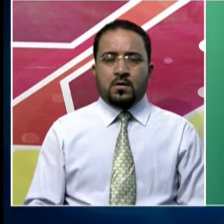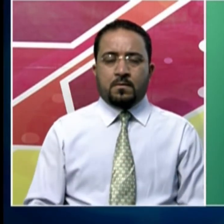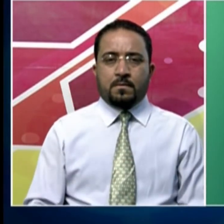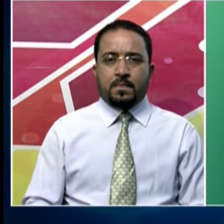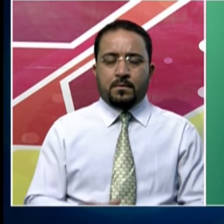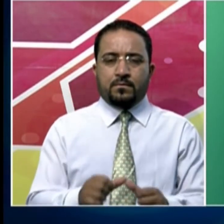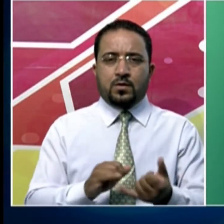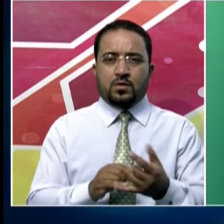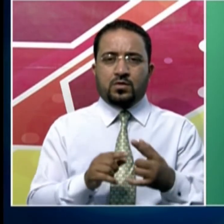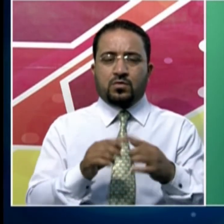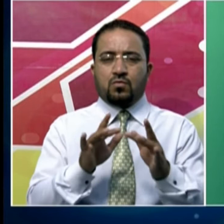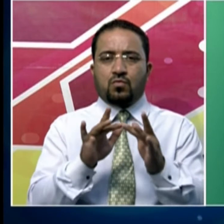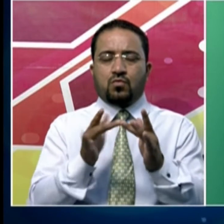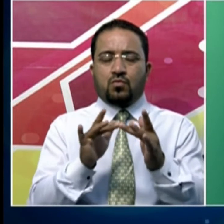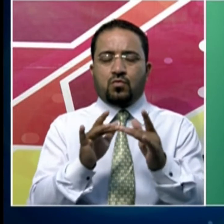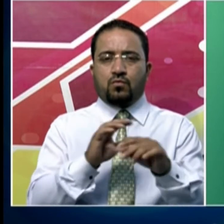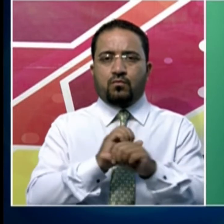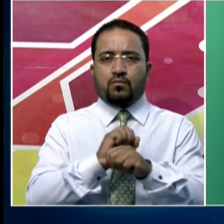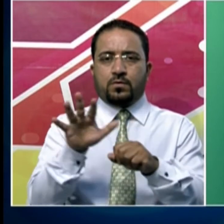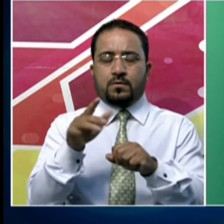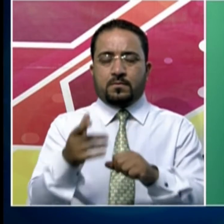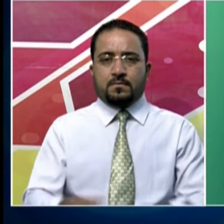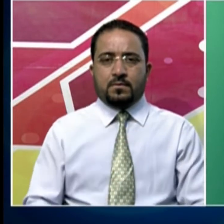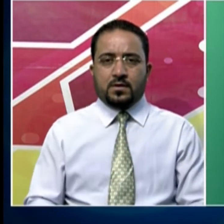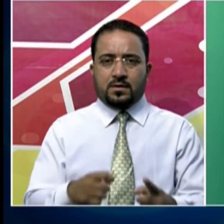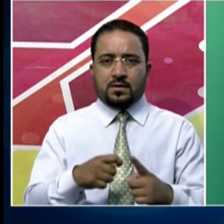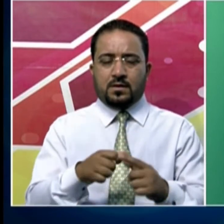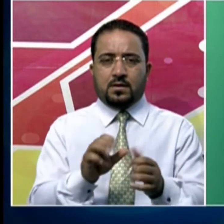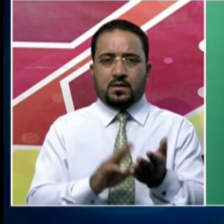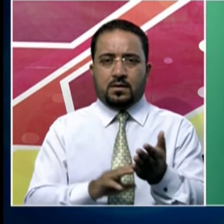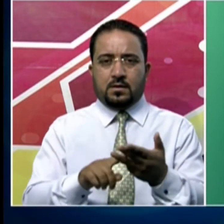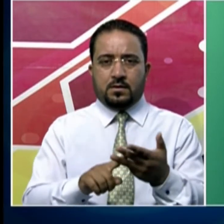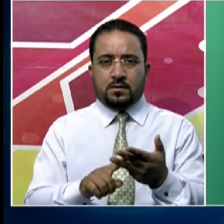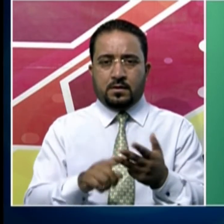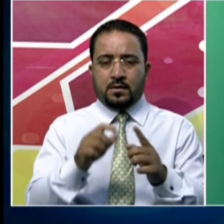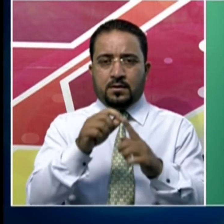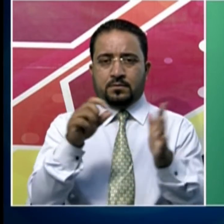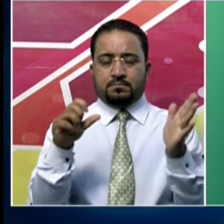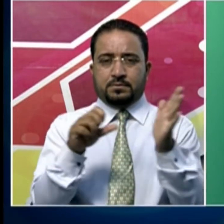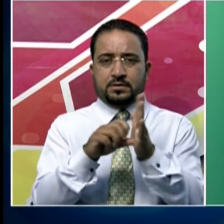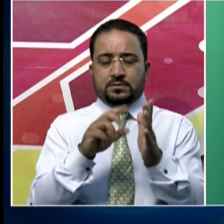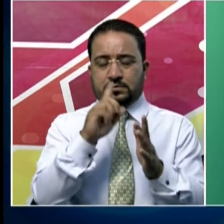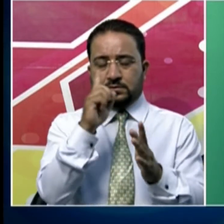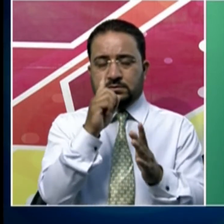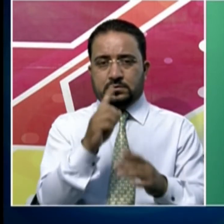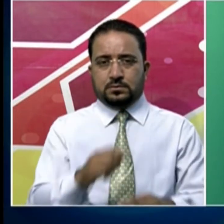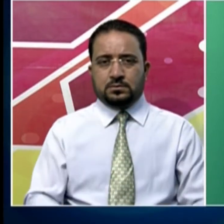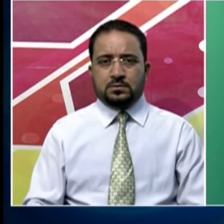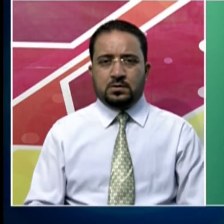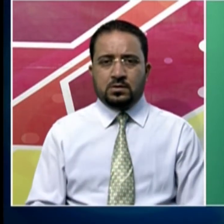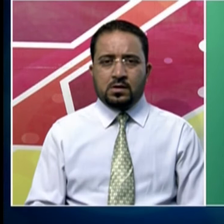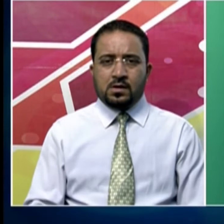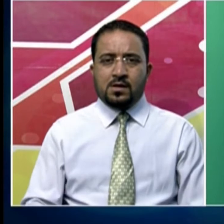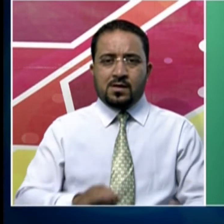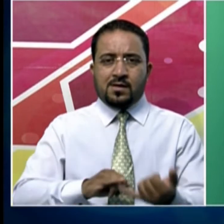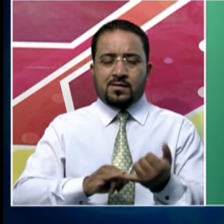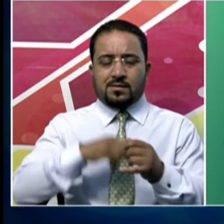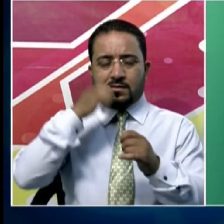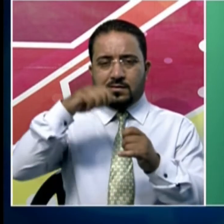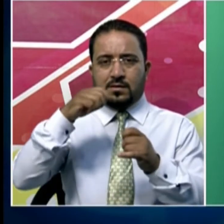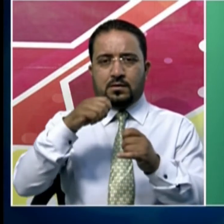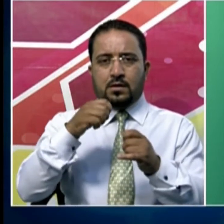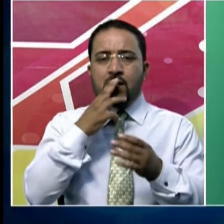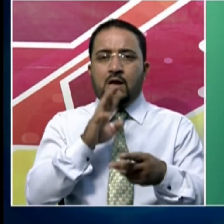میں امیت شاہ نے کہا ہے کہ ڈاکٹر کلام عوام کے صدر تھے جنہوں نے سائنس سے لے کر